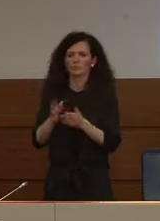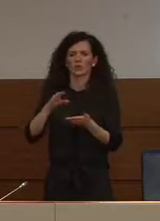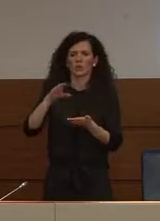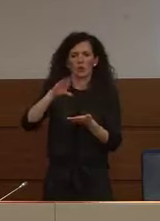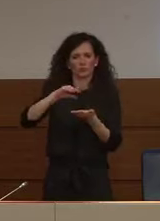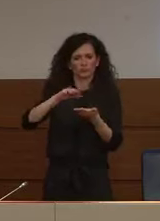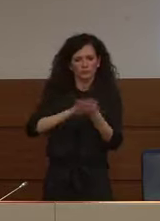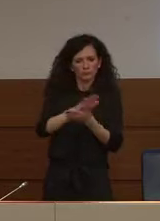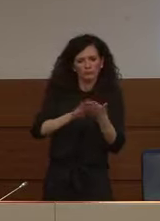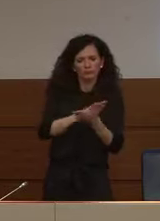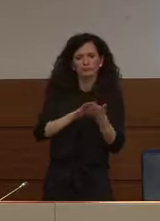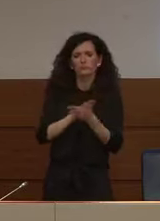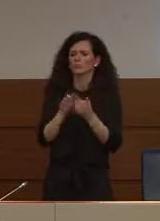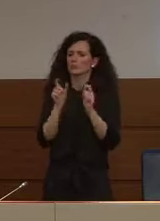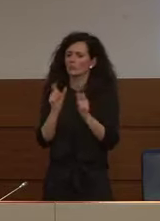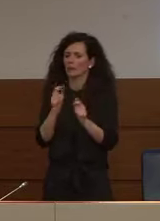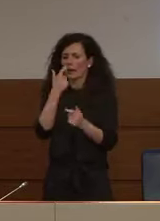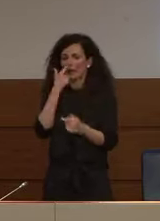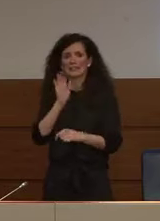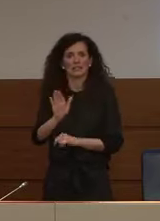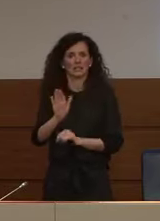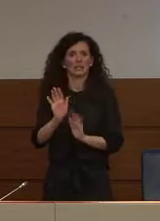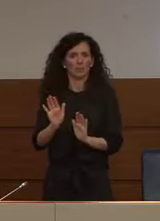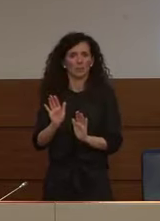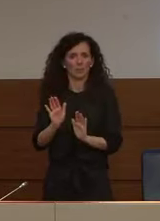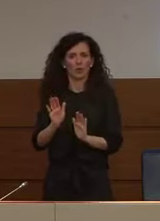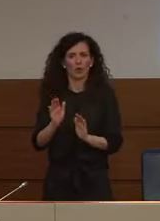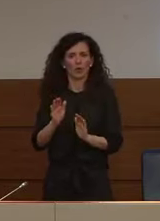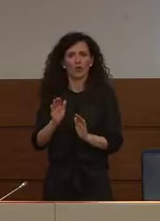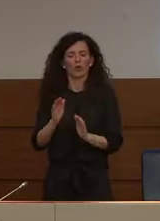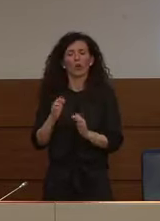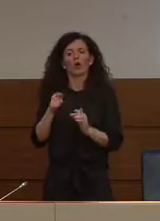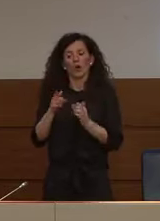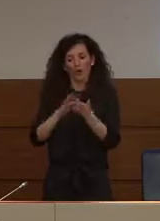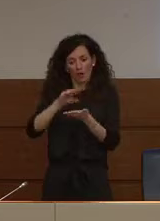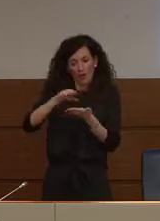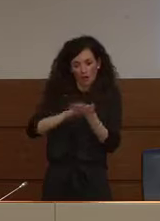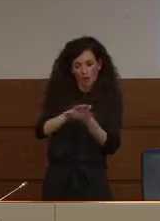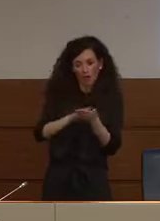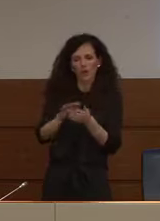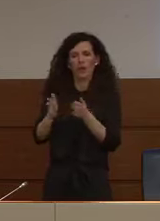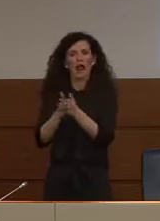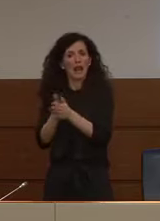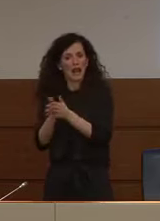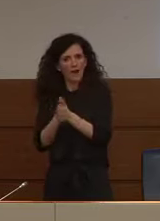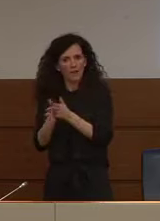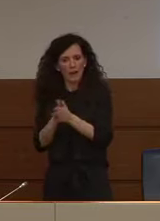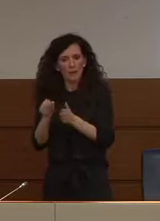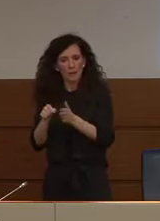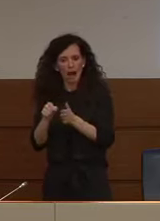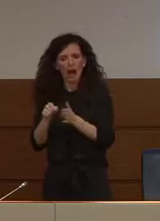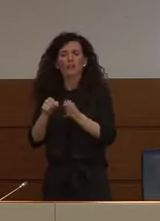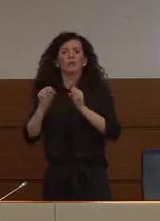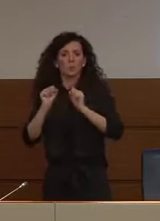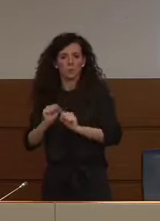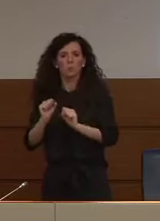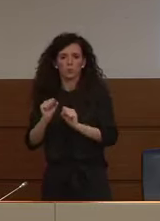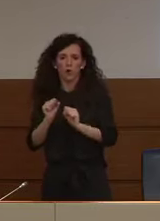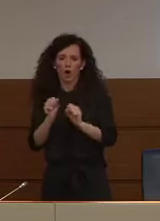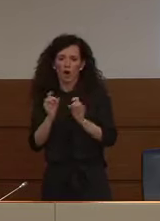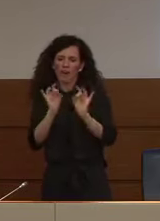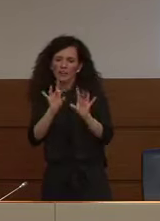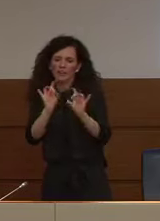detergenti adeguate per rimuovere anche questo possibile sorgente di